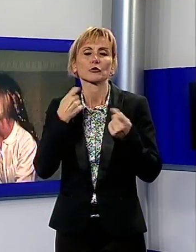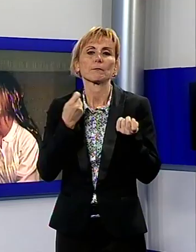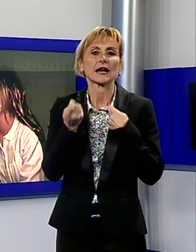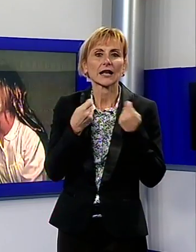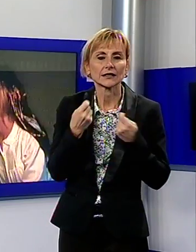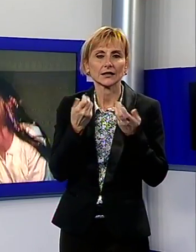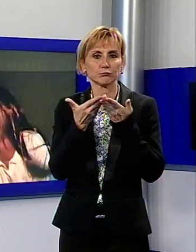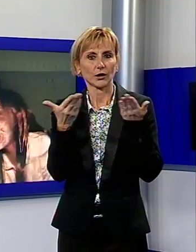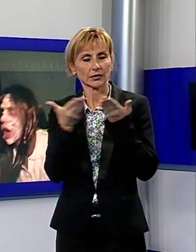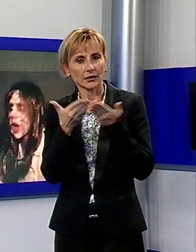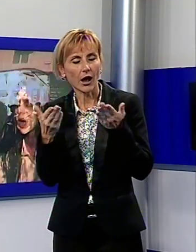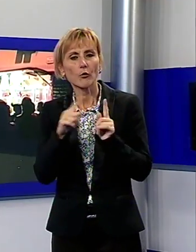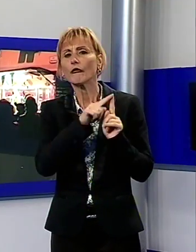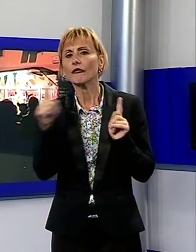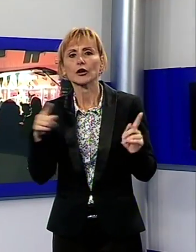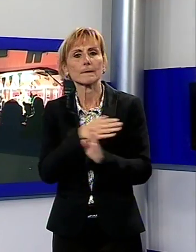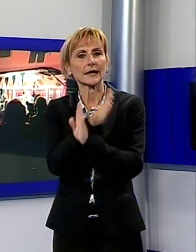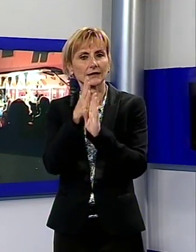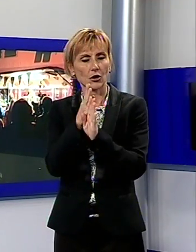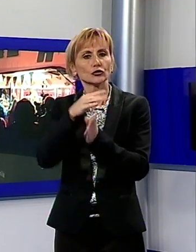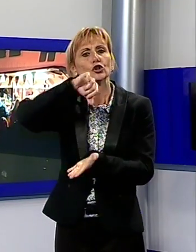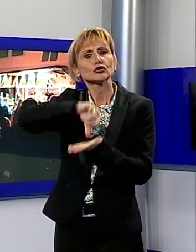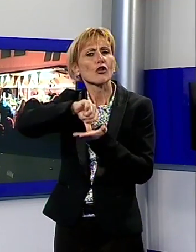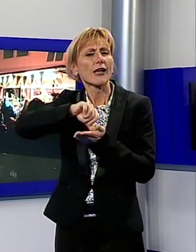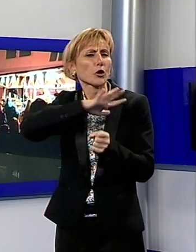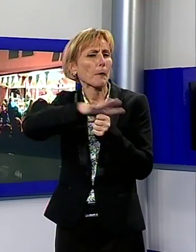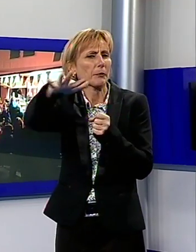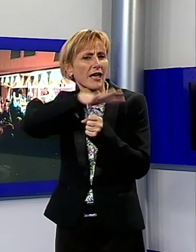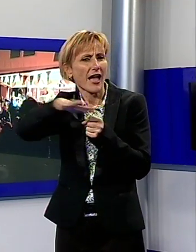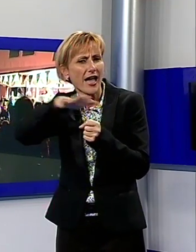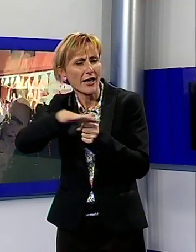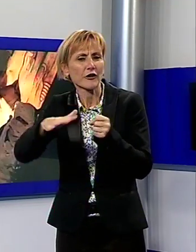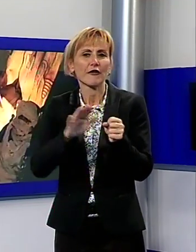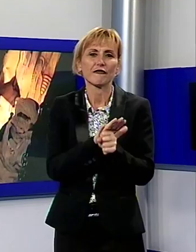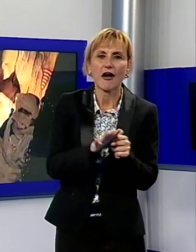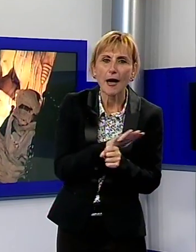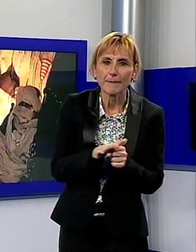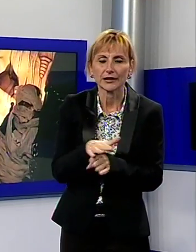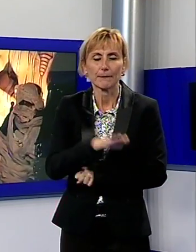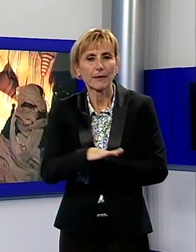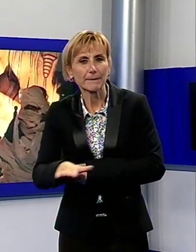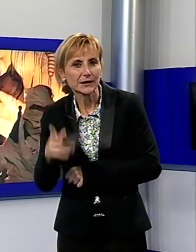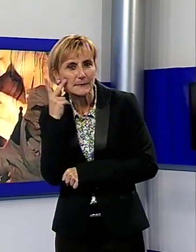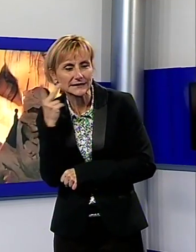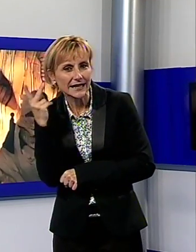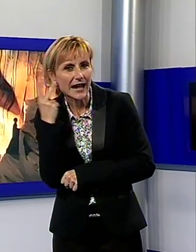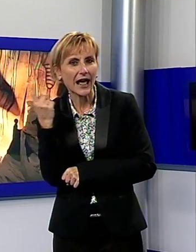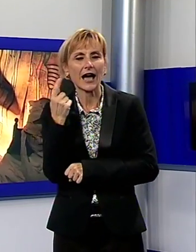con il centro storico di Alto Pascio, che è stato letteralmente invaso da famiglie, bambini mascherati e figuranti. Questa sera abbiamo voluto